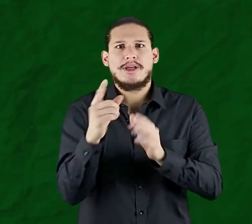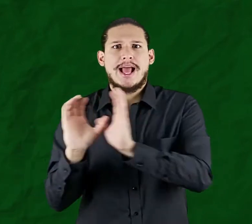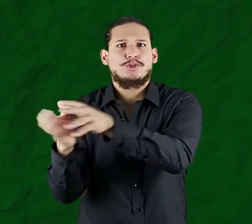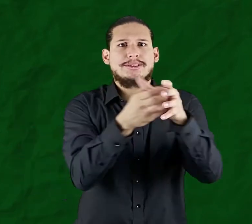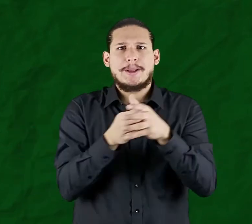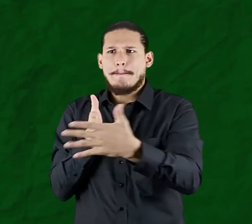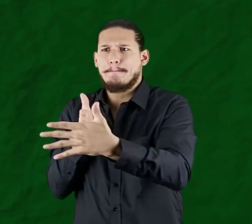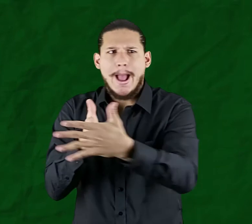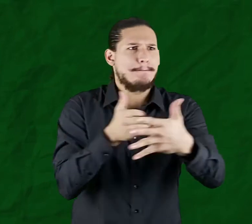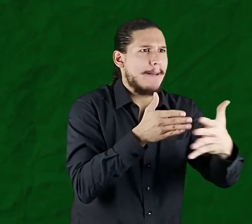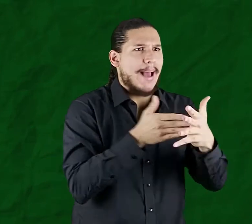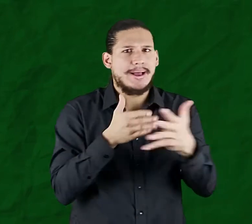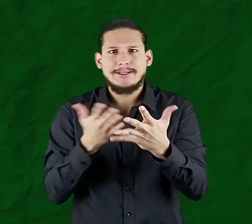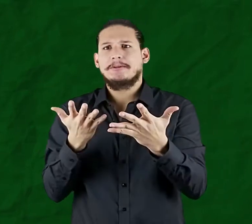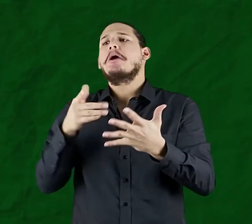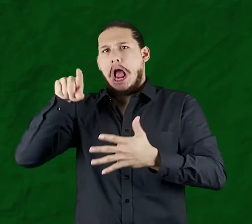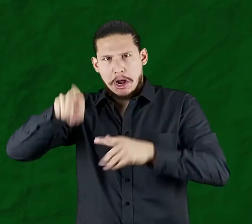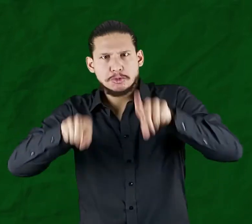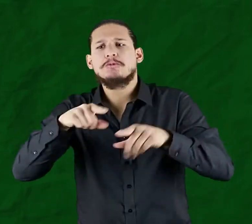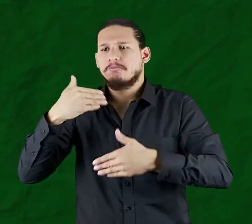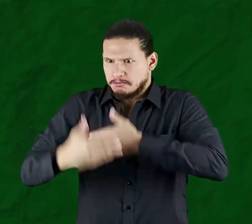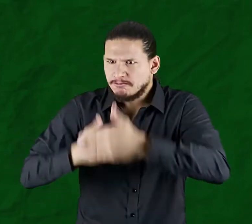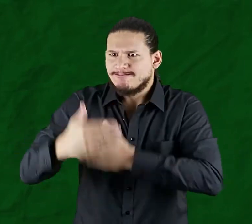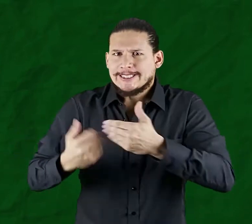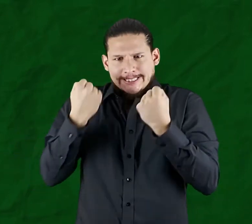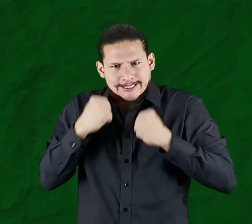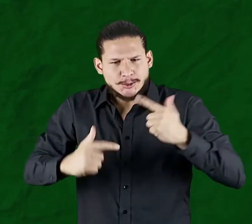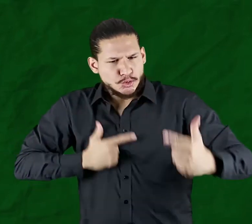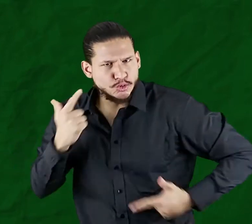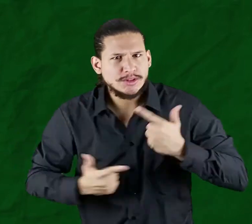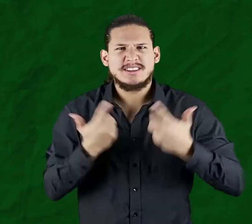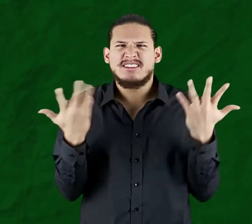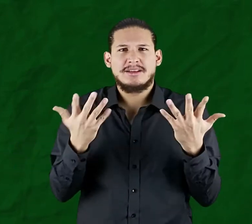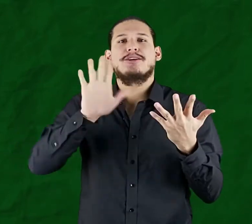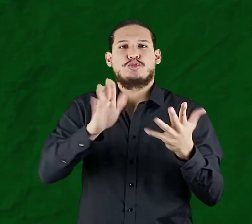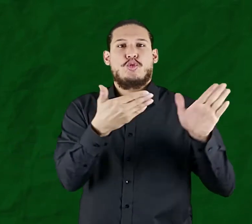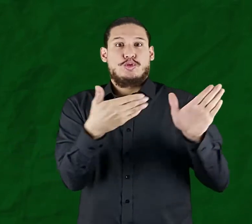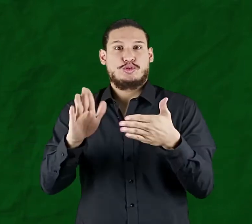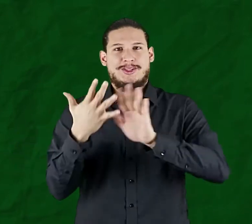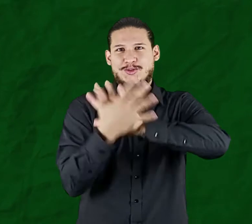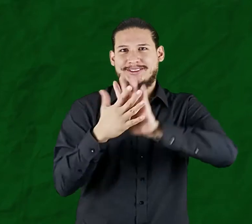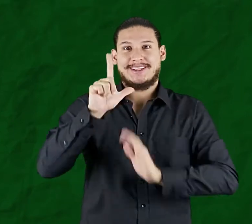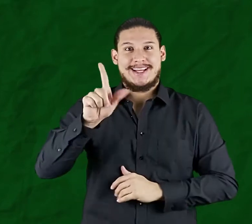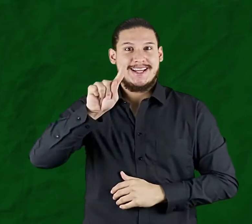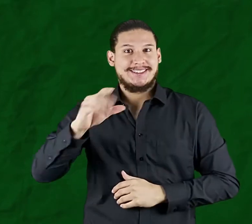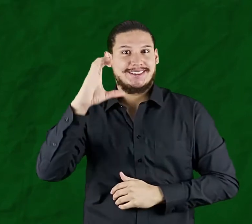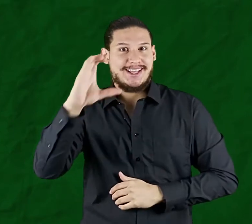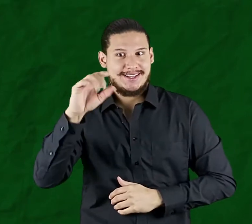por el COVID y donde algunos han emprendido la lucha de continuar con los cursos de lengua de señas colombiana. Pero la